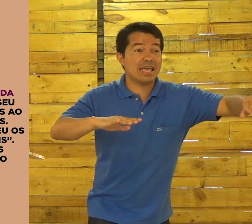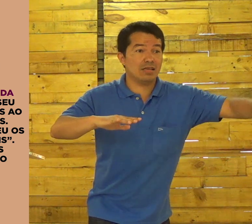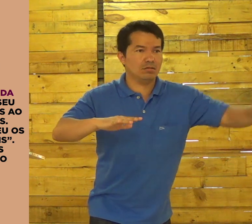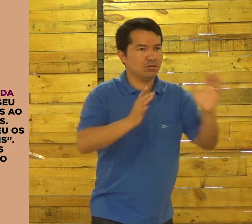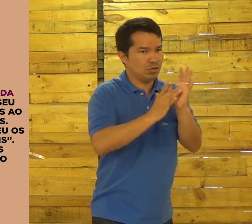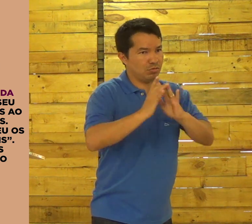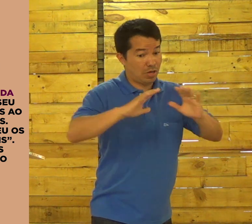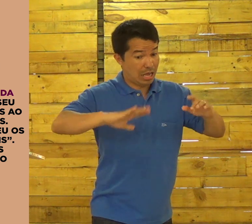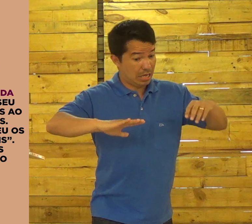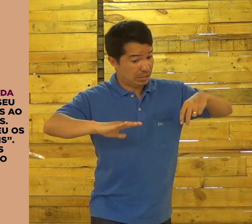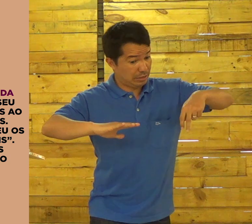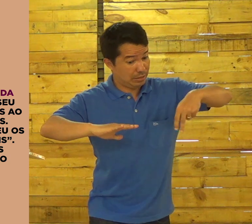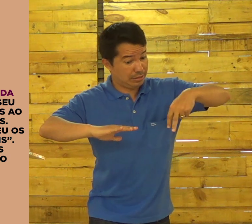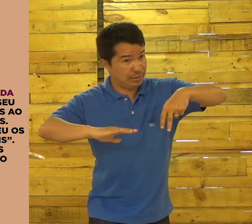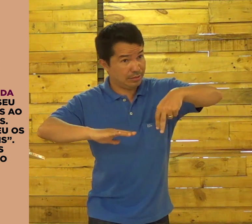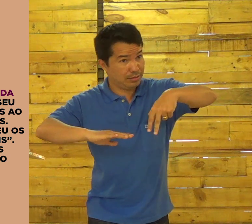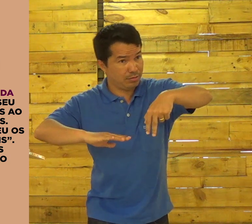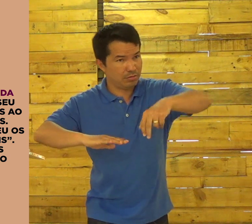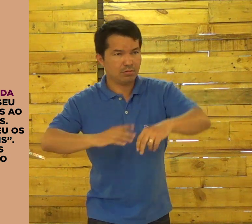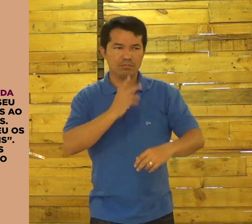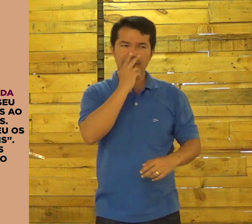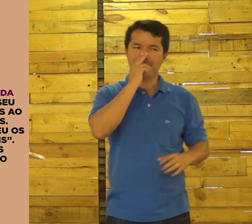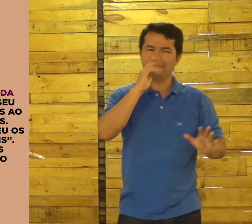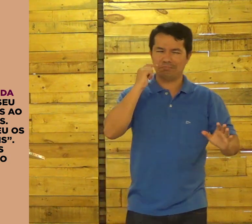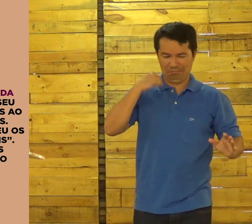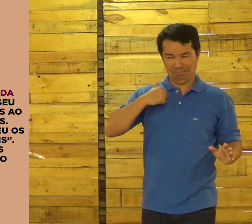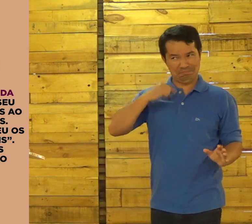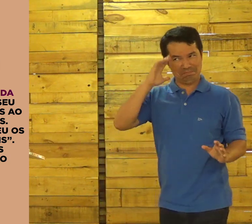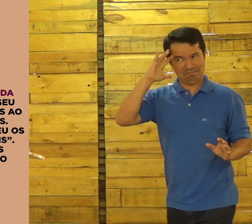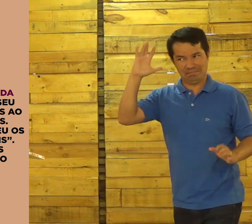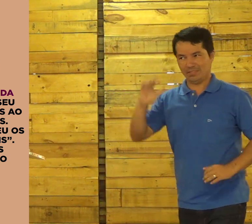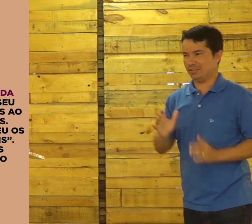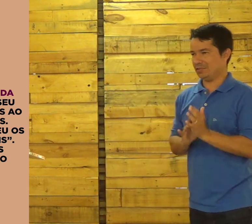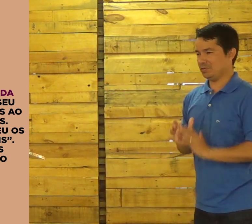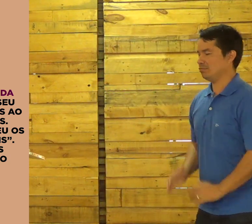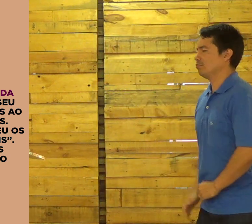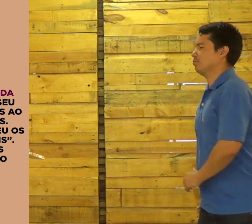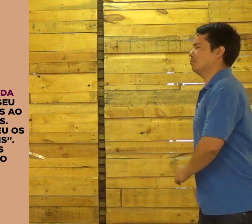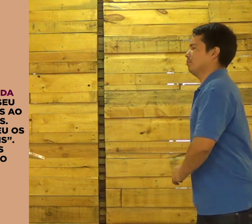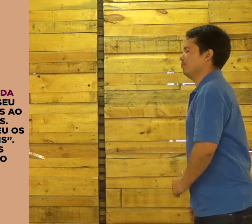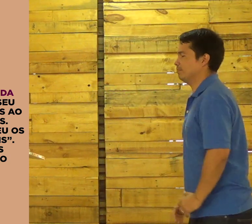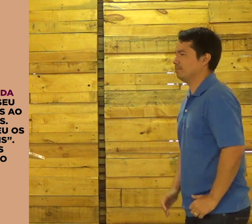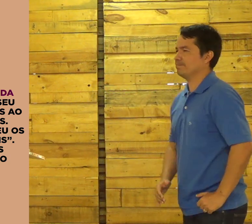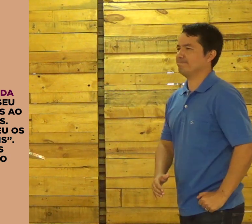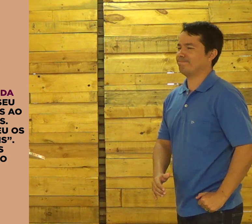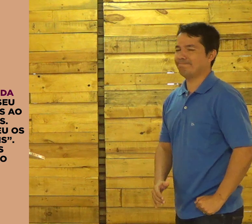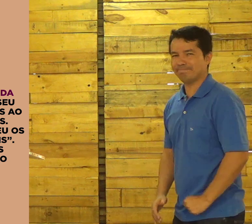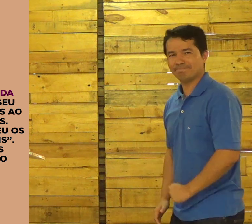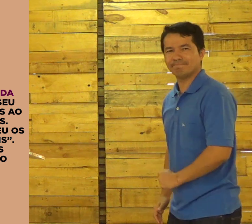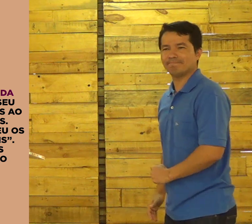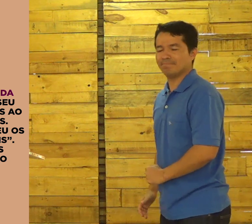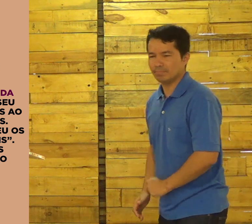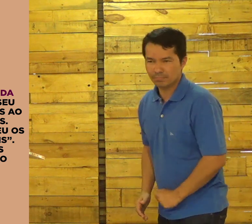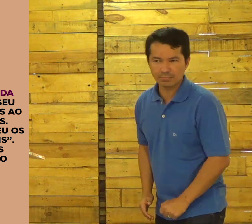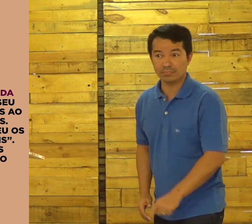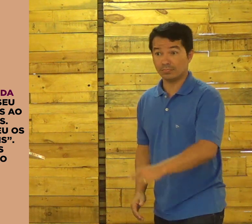a areia. E Jesus está ali por pertinho. Então, eu fico mais lindo. Jesus vai ali,